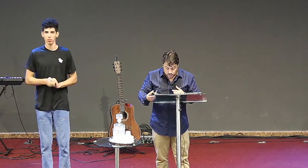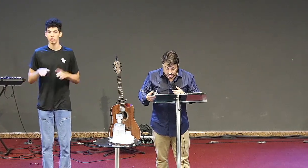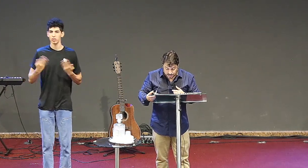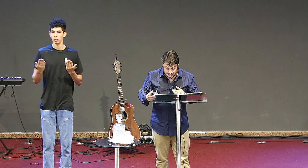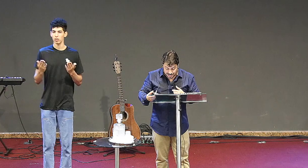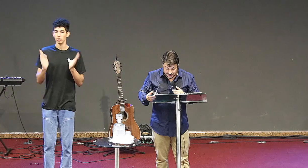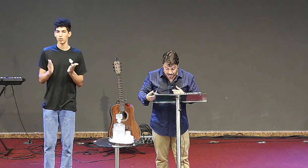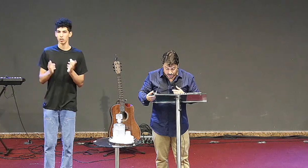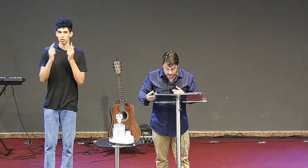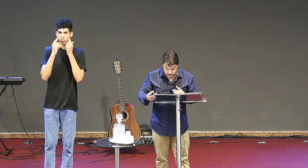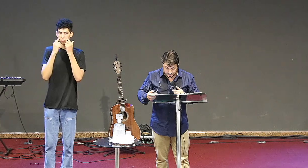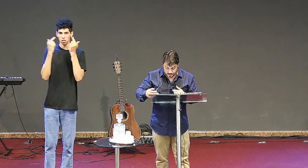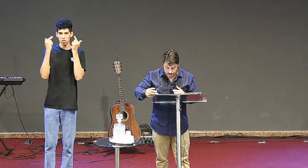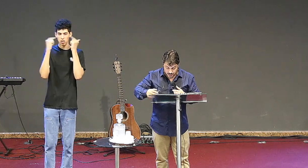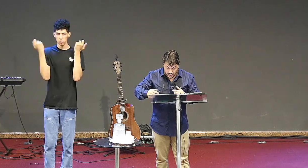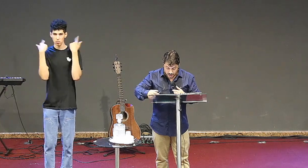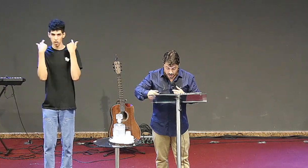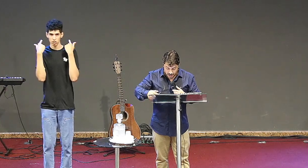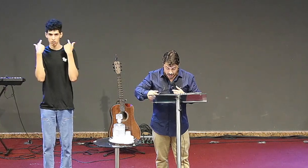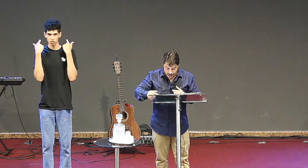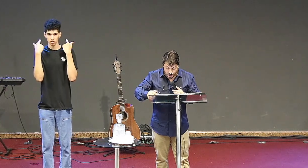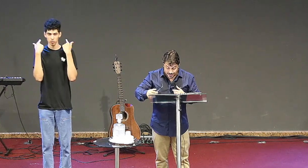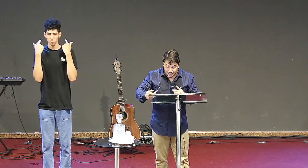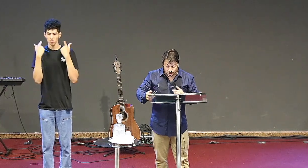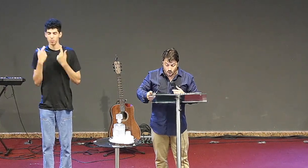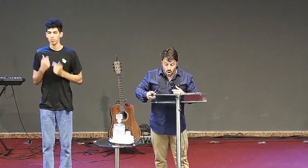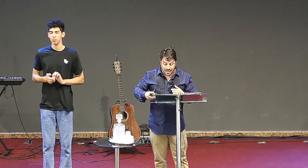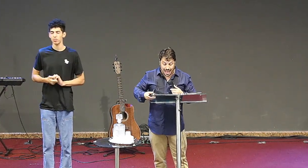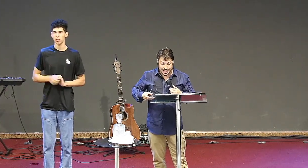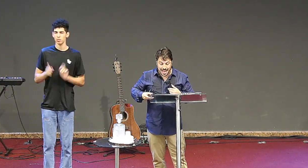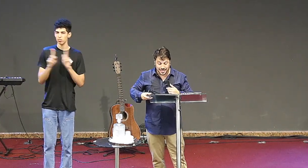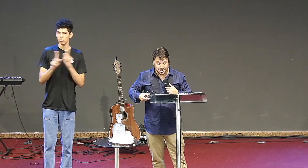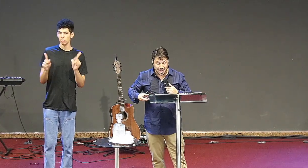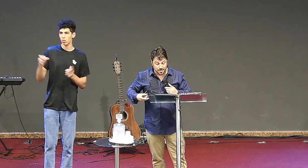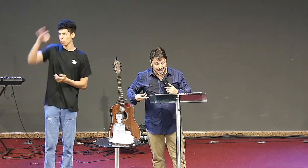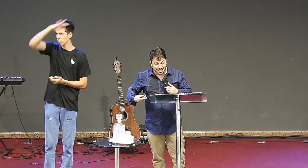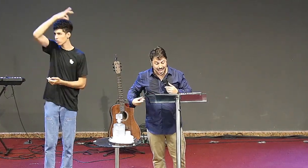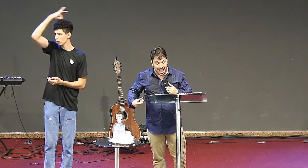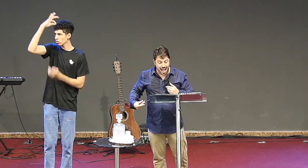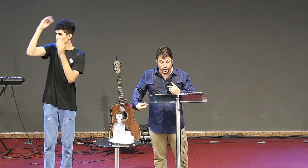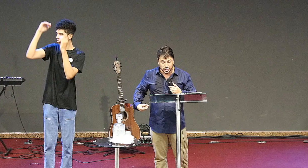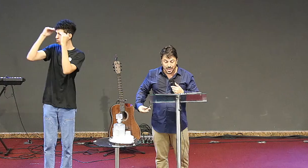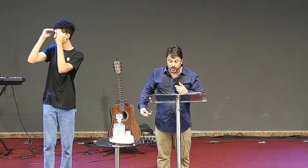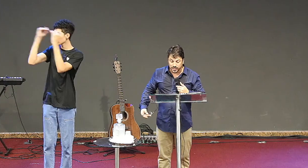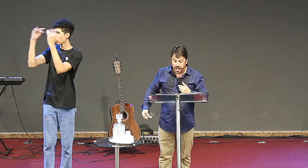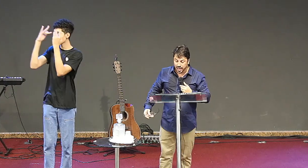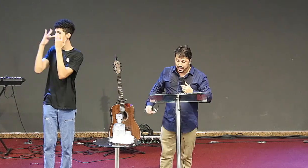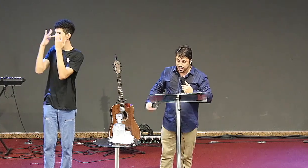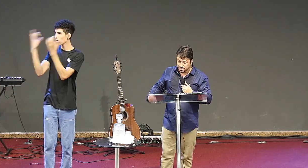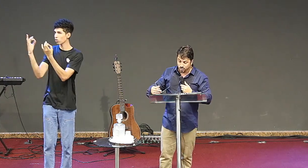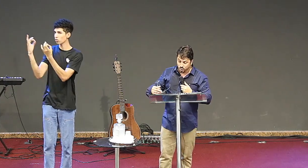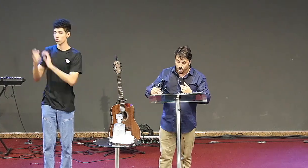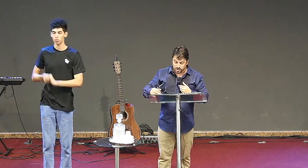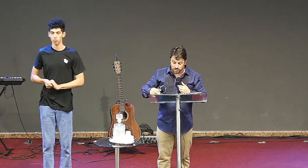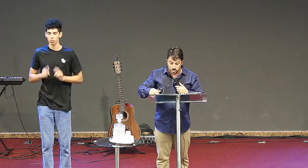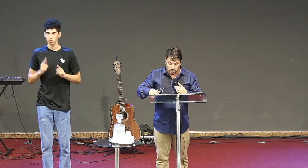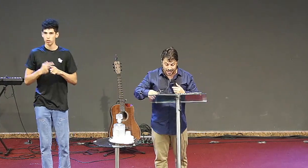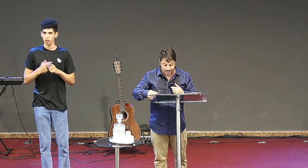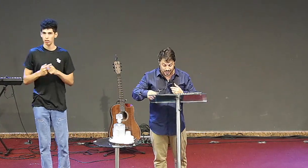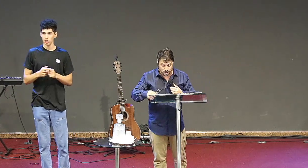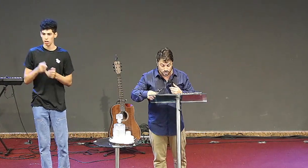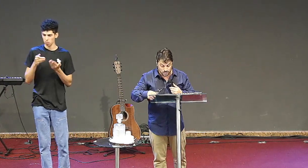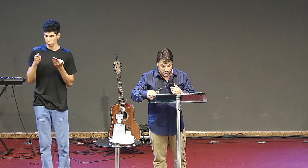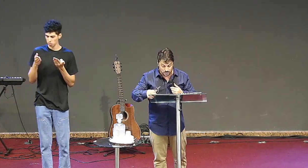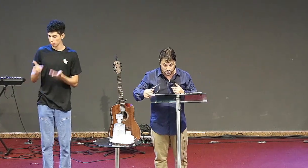Espírito diz às igrejas. Ao vencedor, dar-lhe-ei que se alimente da árvore da vida, que se encontra no